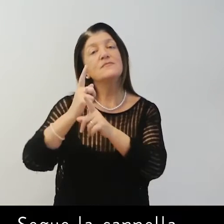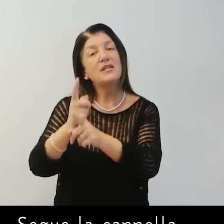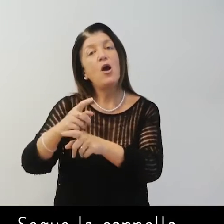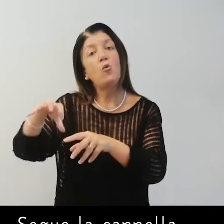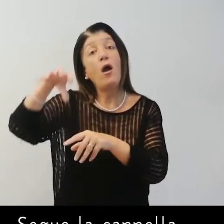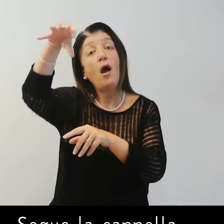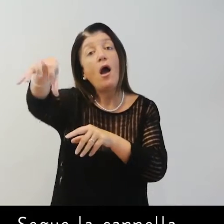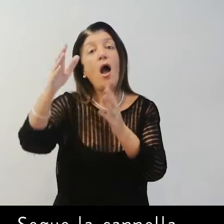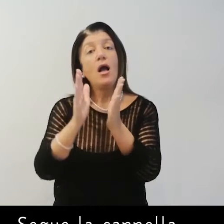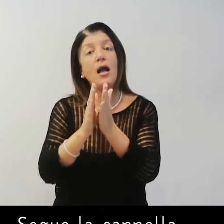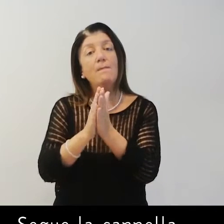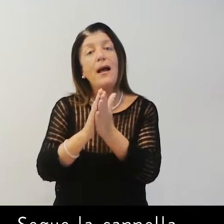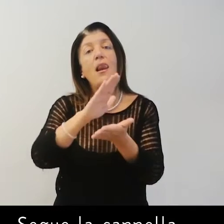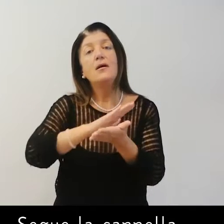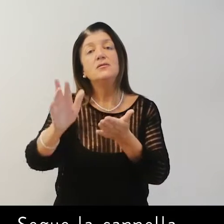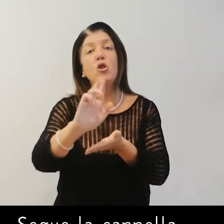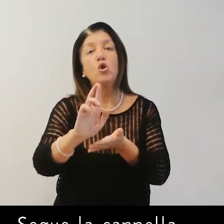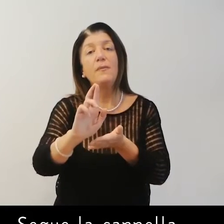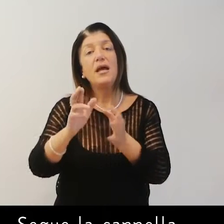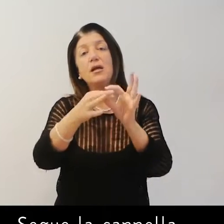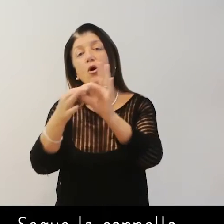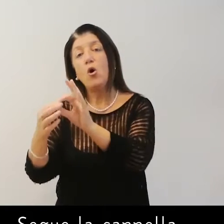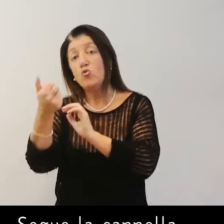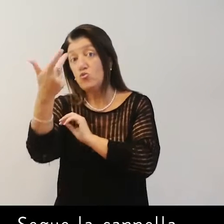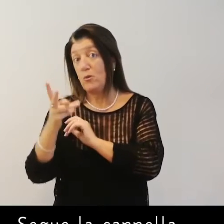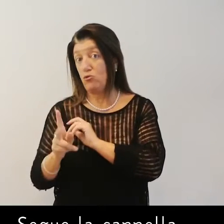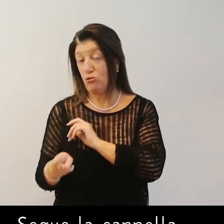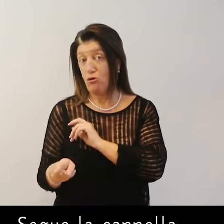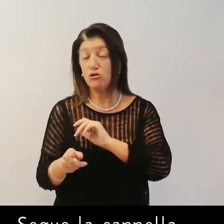Segue la cappella di San Domenico, numero dodici.